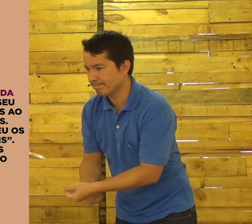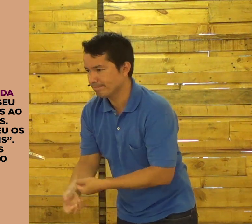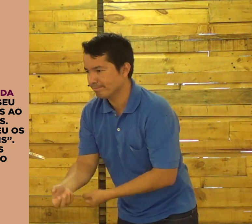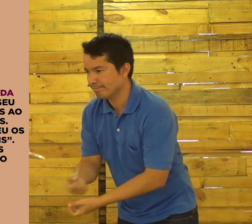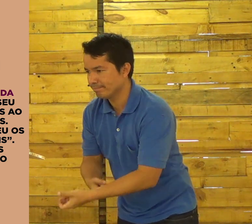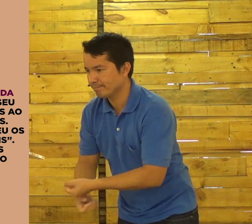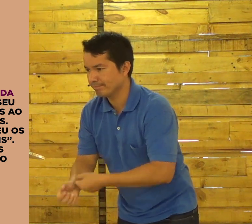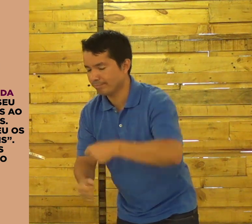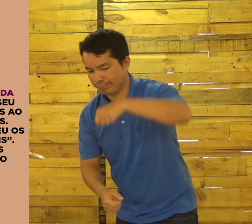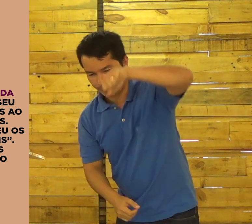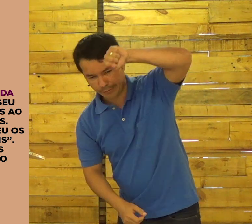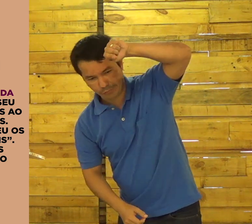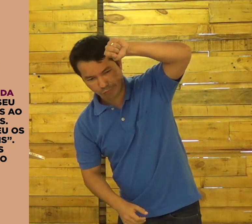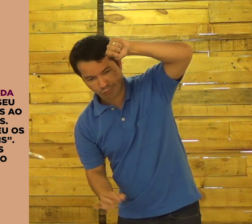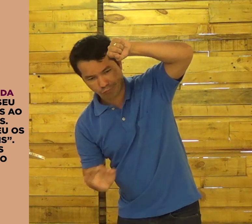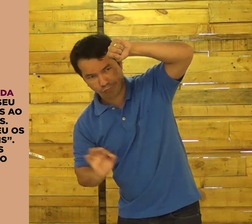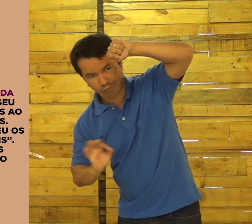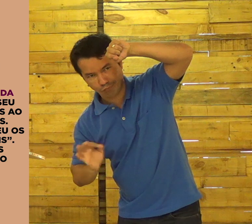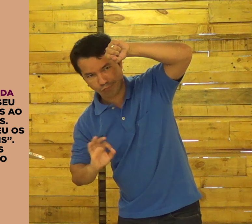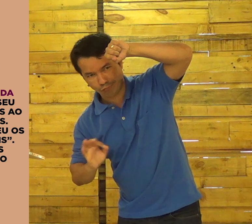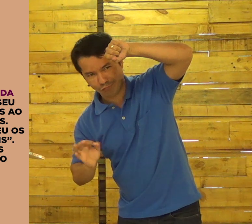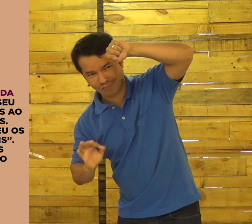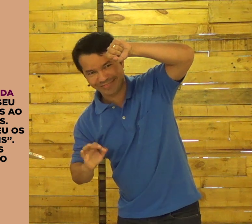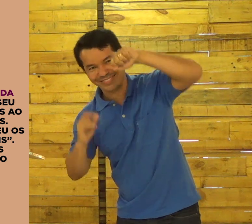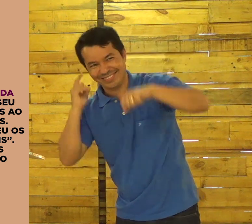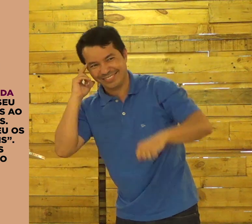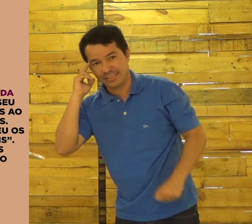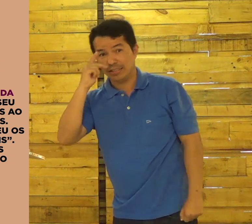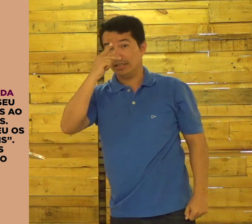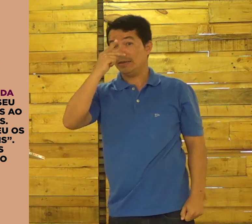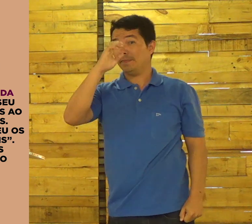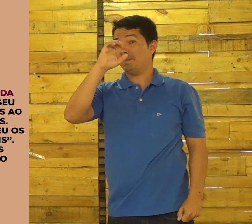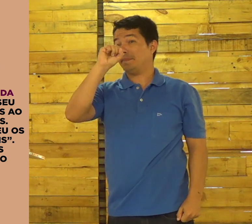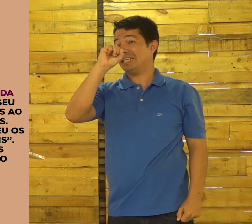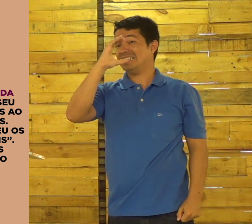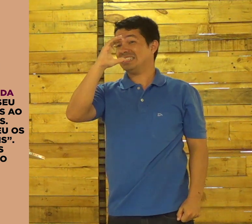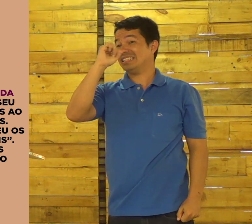Eles lançaram a rede. Quando puxaram, não vinha nada.